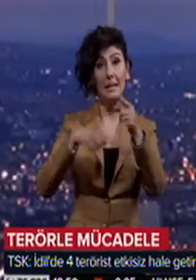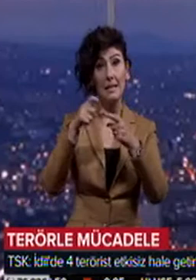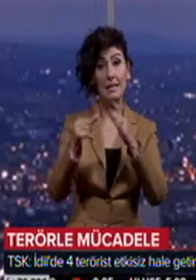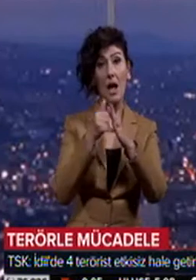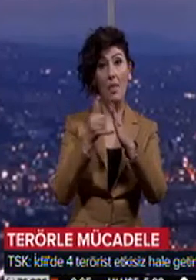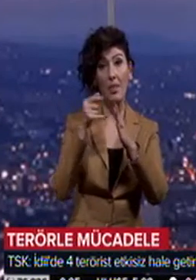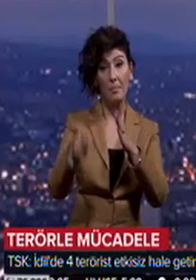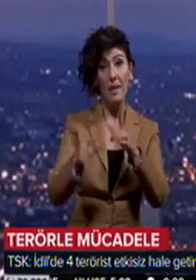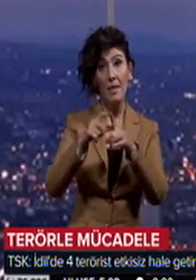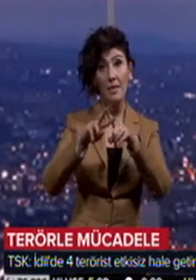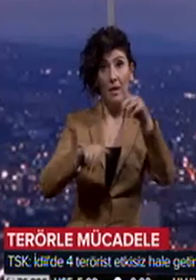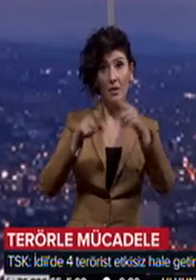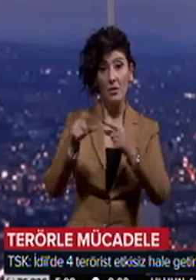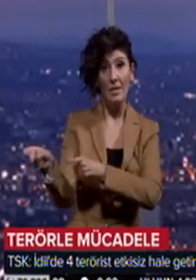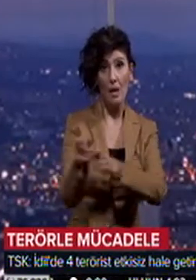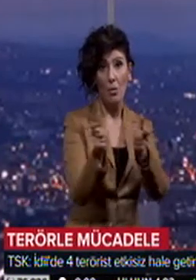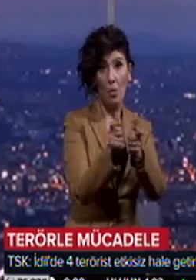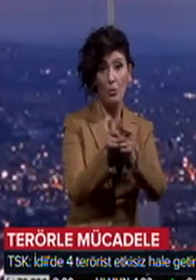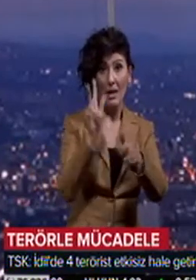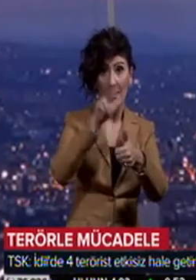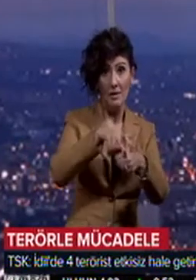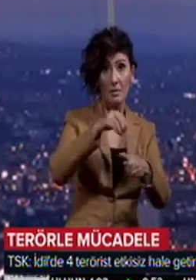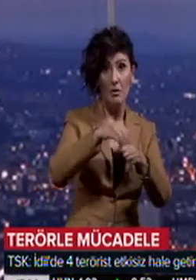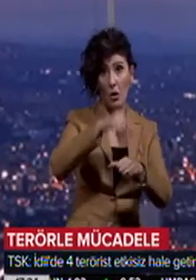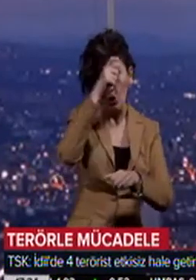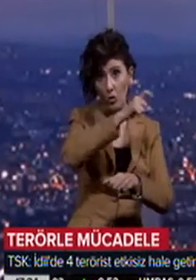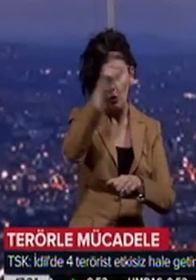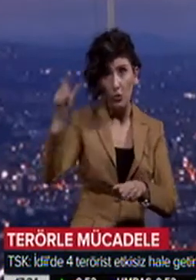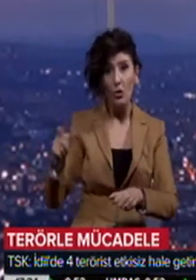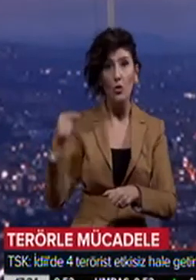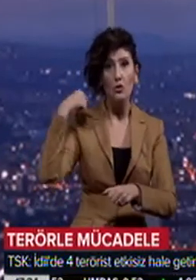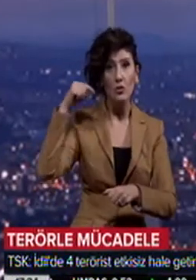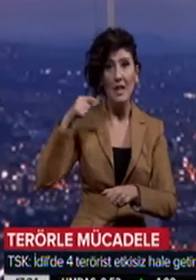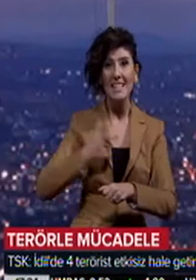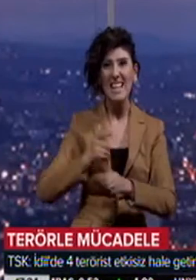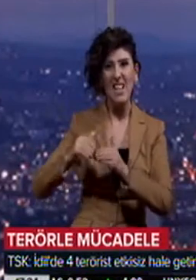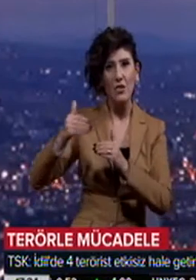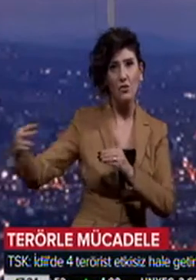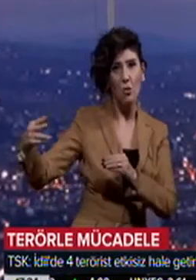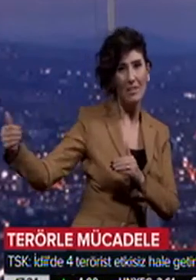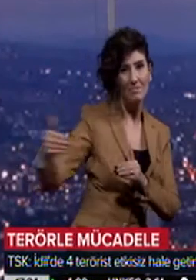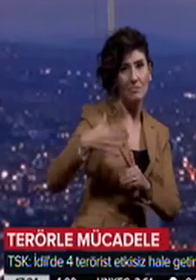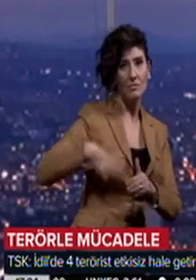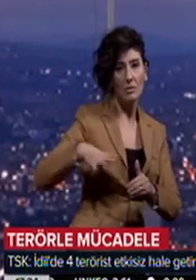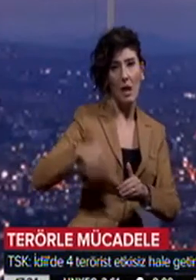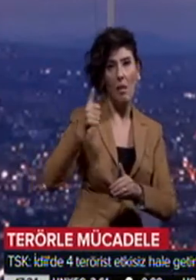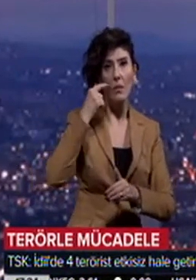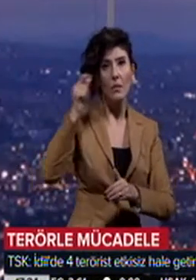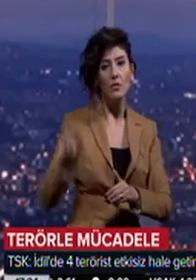Gaziantep'te DAİŞ terör örgütüne katılmak için Türkiye'den Suriye'ye yasa dışı yollardan geçmeye çalışan altı kişi gözaltına